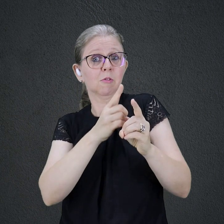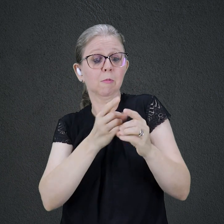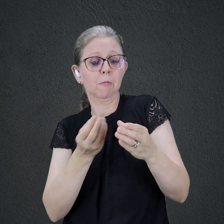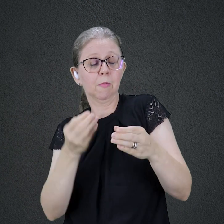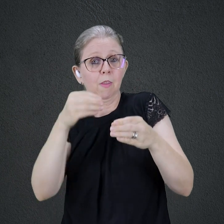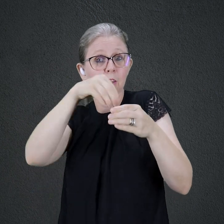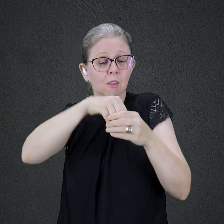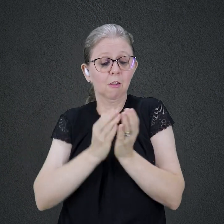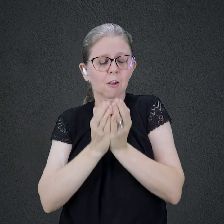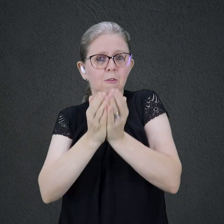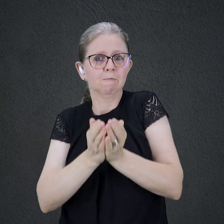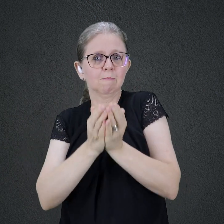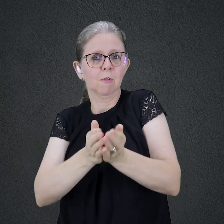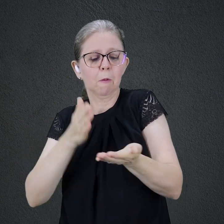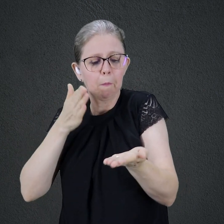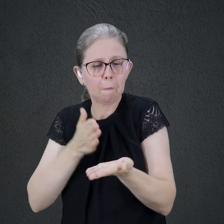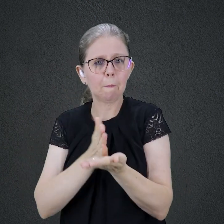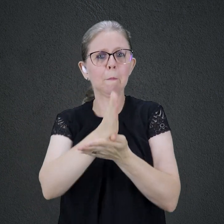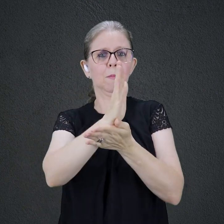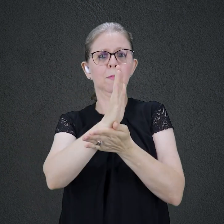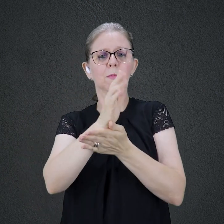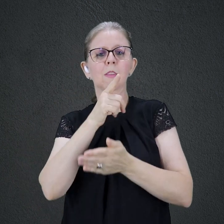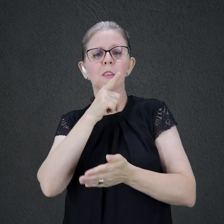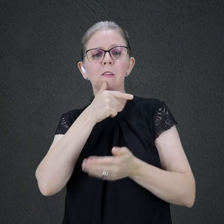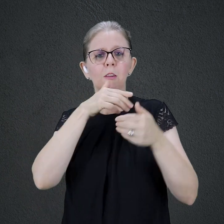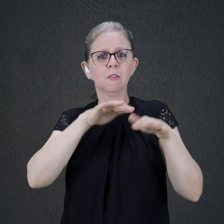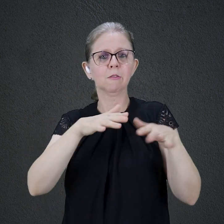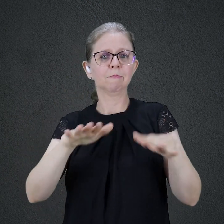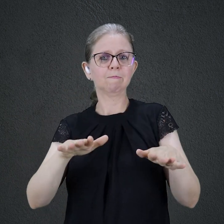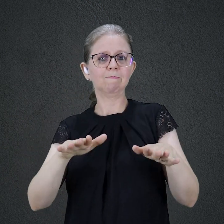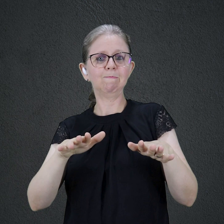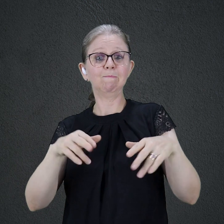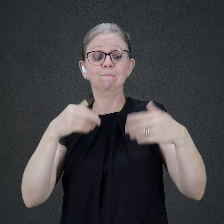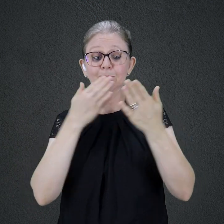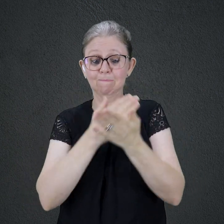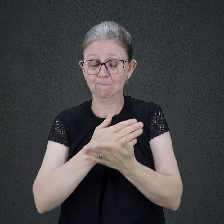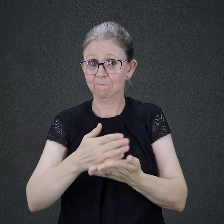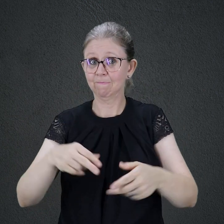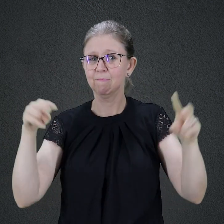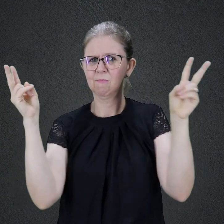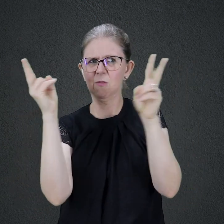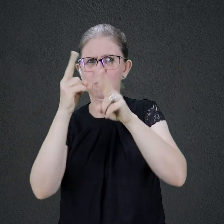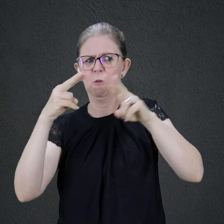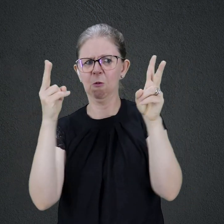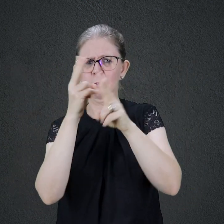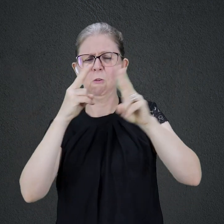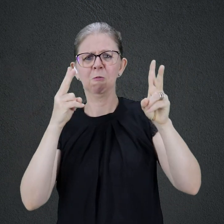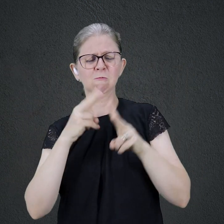Galileia e acabam no meio de uma tempestade. De madrugada, Jesus alcança os discípulos